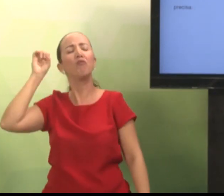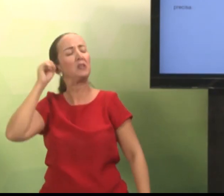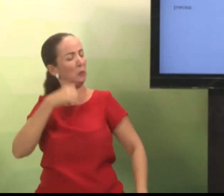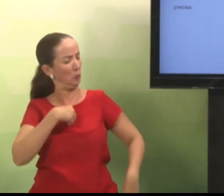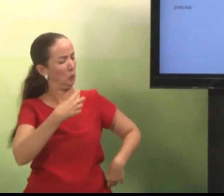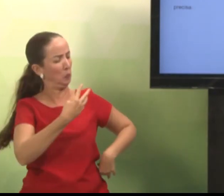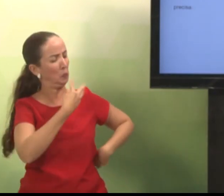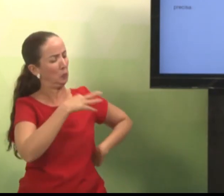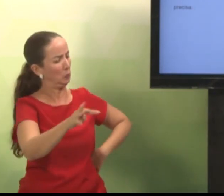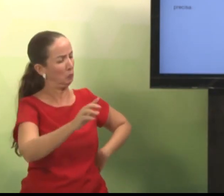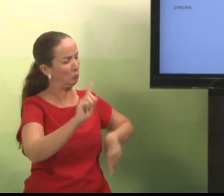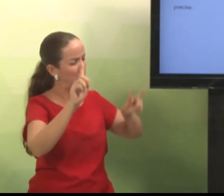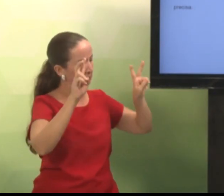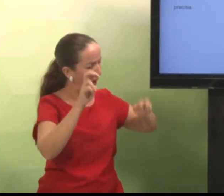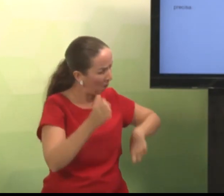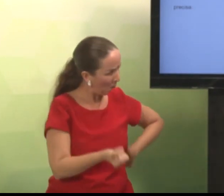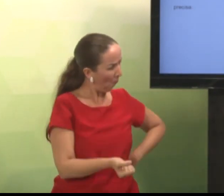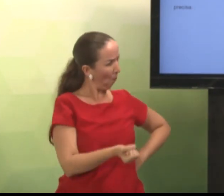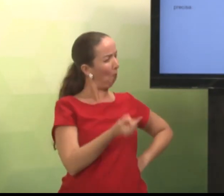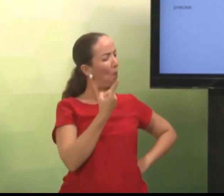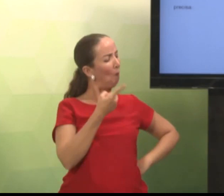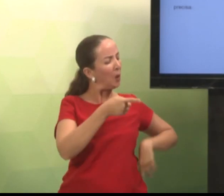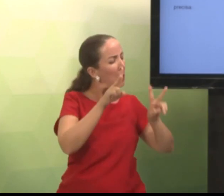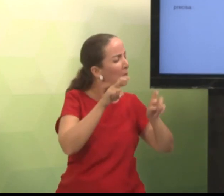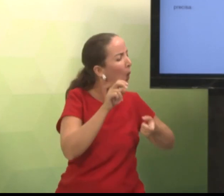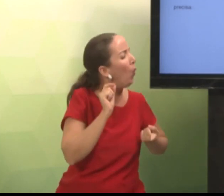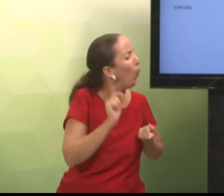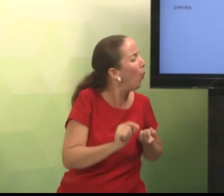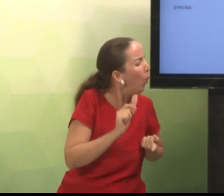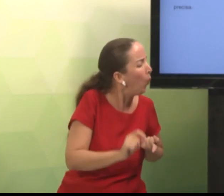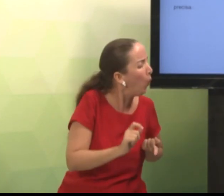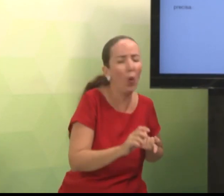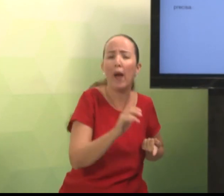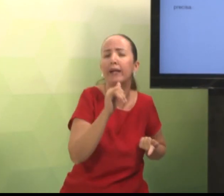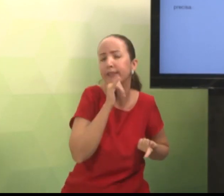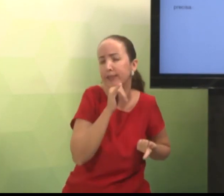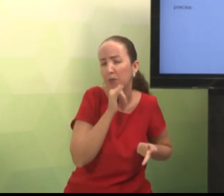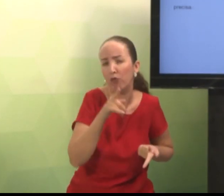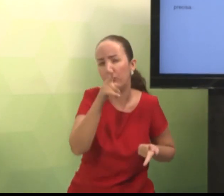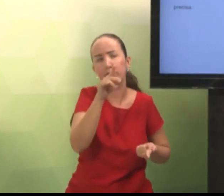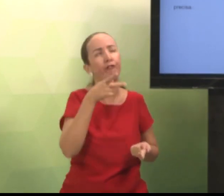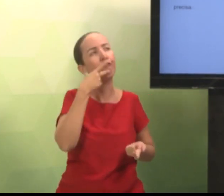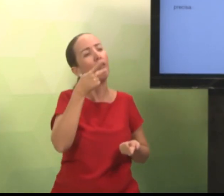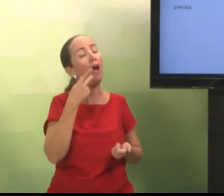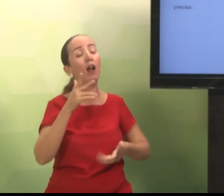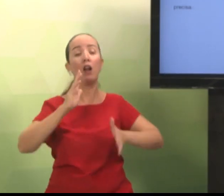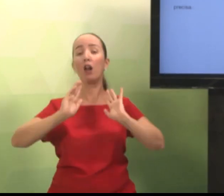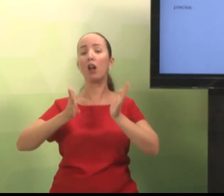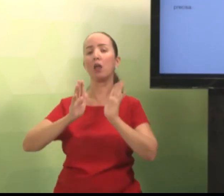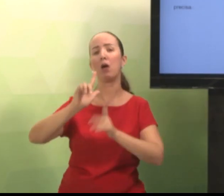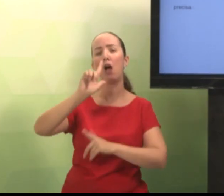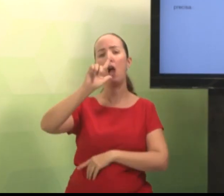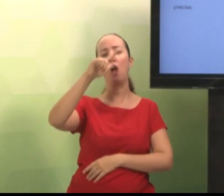De forma que o ouvinte, ao ter acesso a esse material, ele vai compreender o que você quer. Por exemplo,